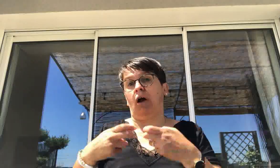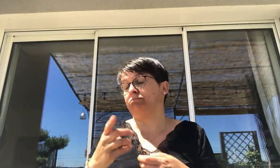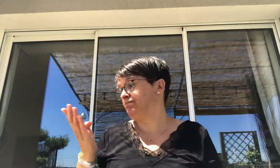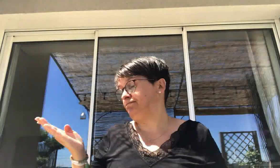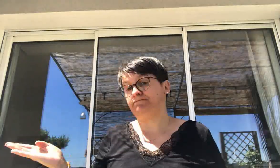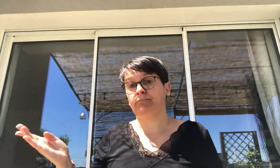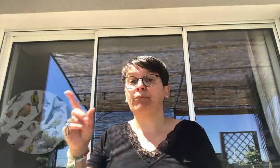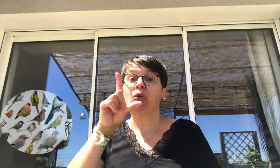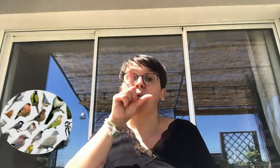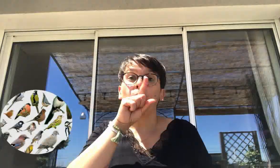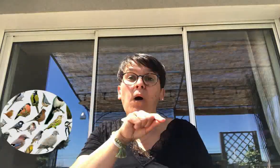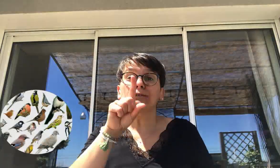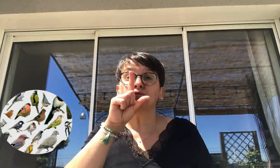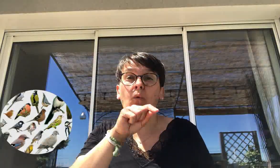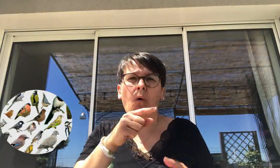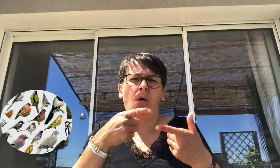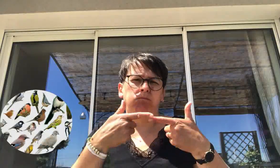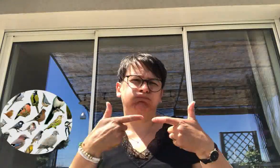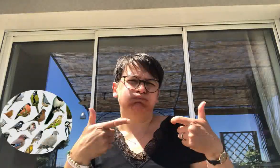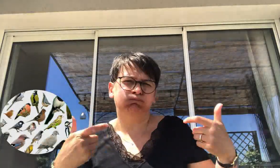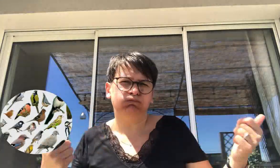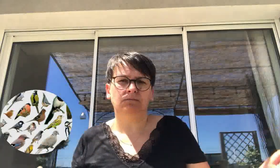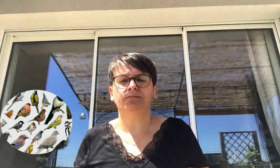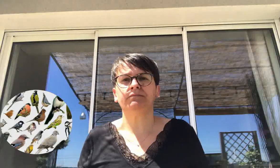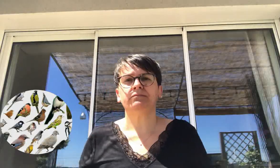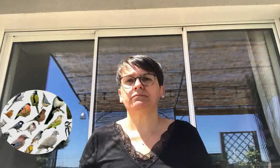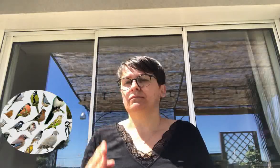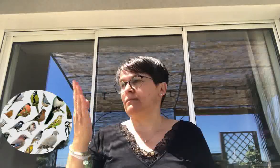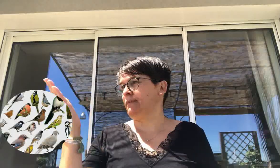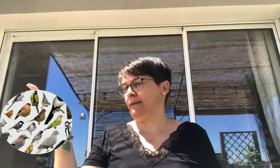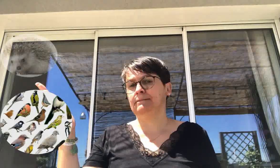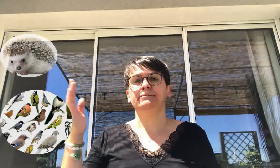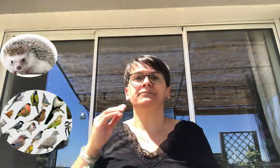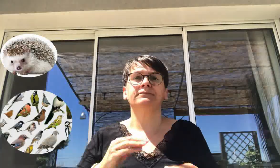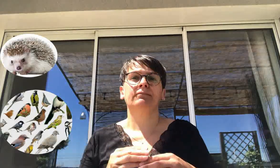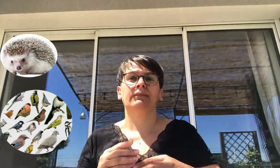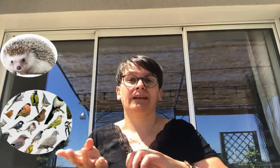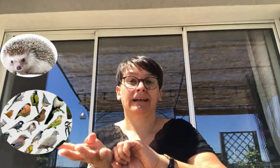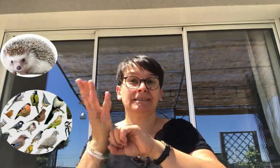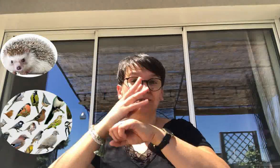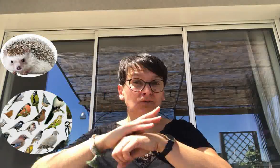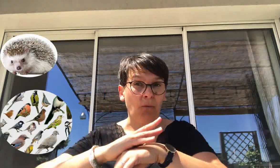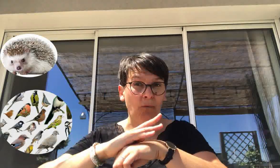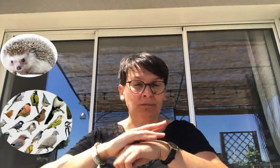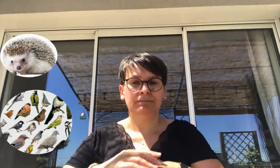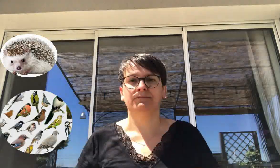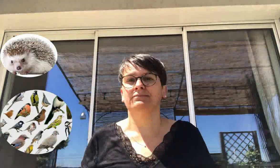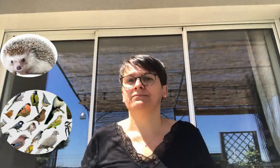exemple, les oiseaux. Beaucoup d'oiseaux mangent des escargots. Aussi, le hérisson.